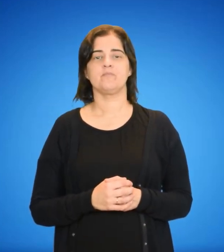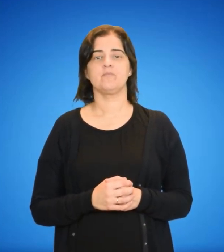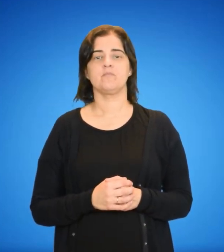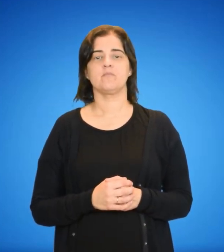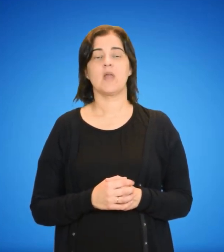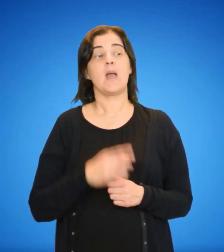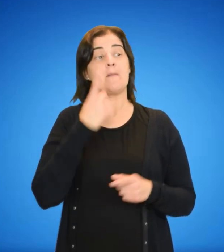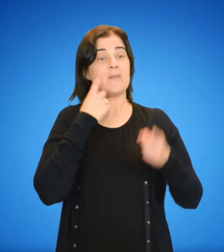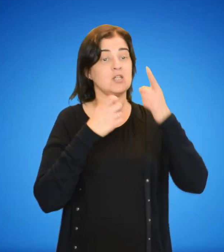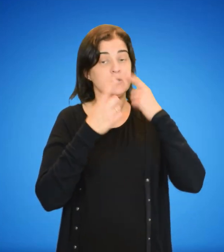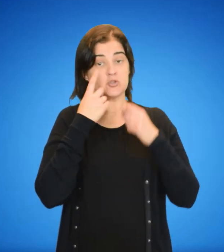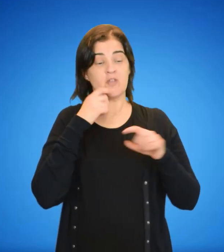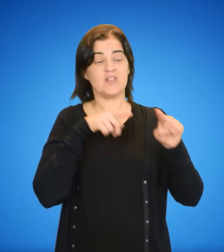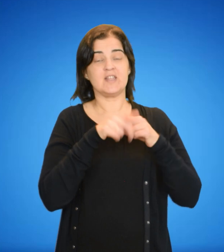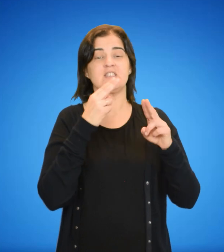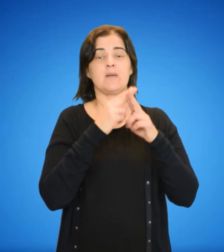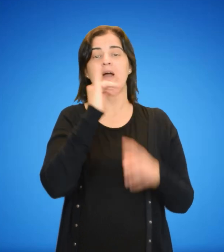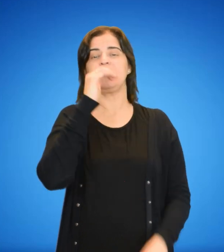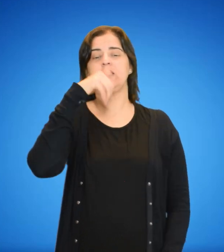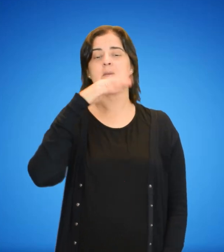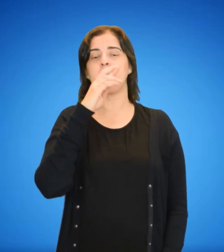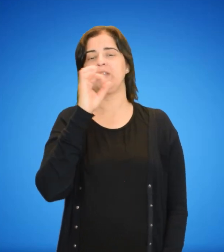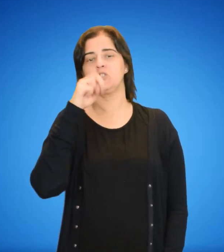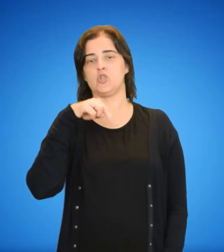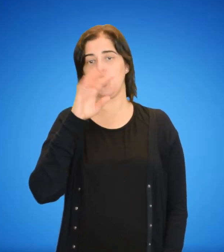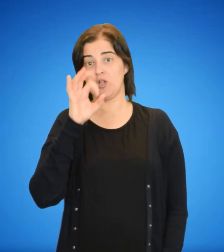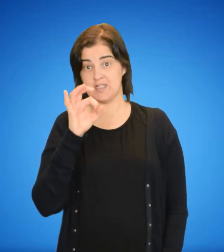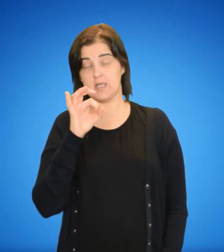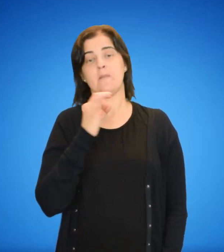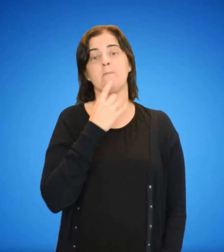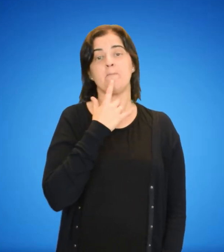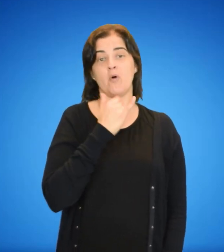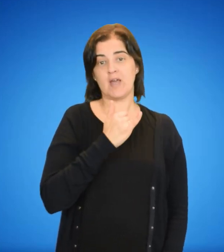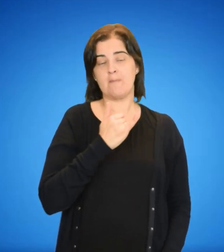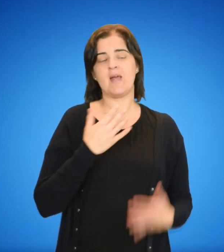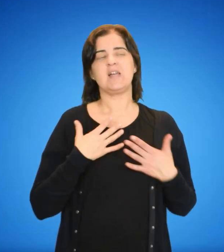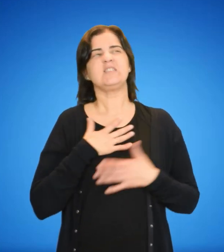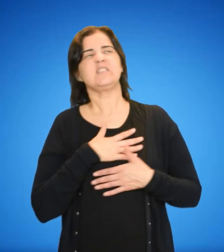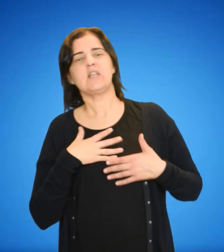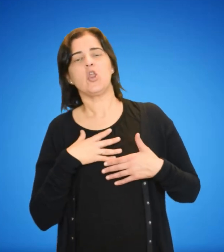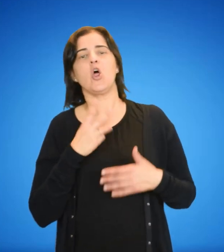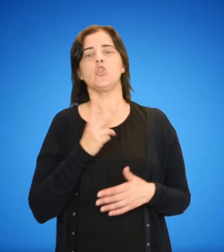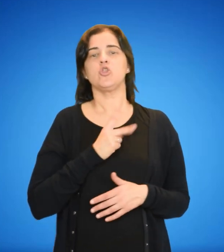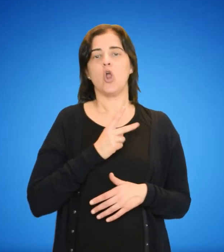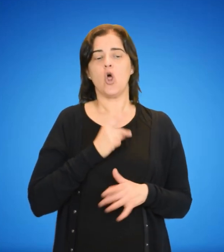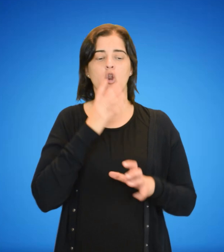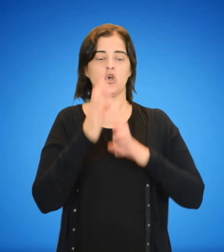A las percepciones directas las llama impresiones, ejemplo. Sensaciones de dolor, color,